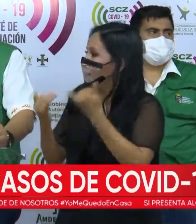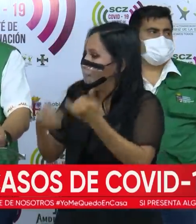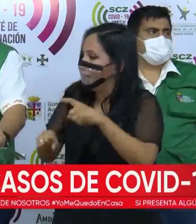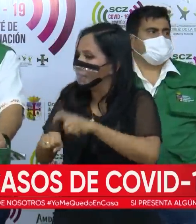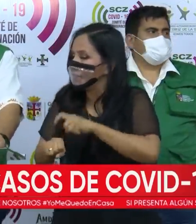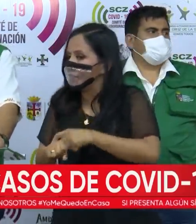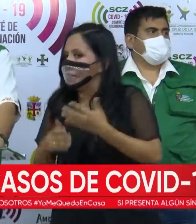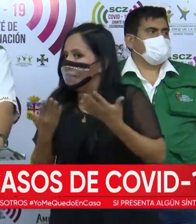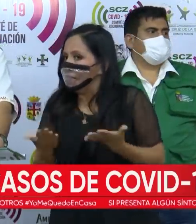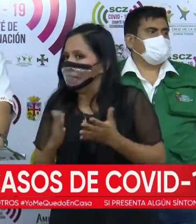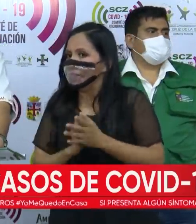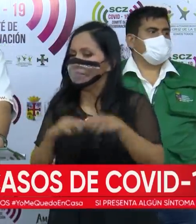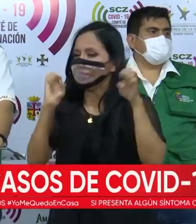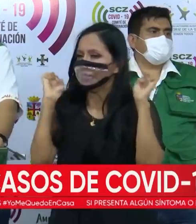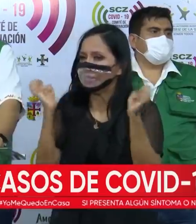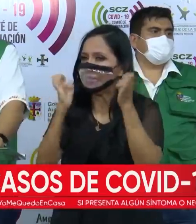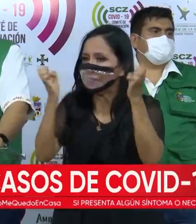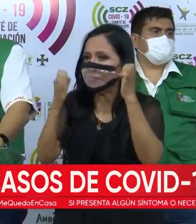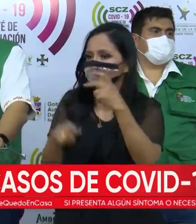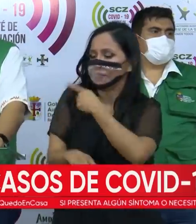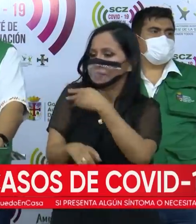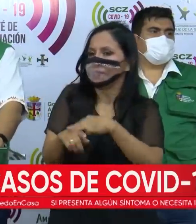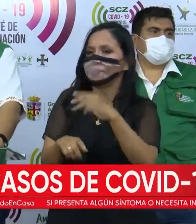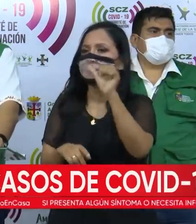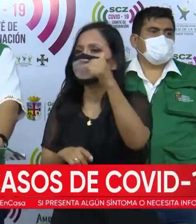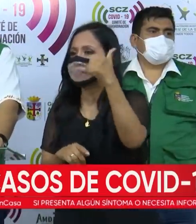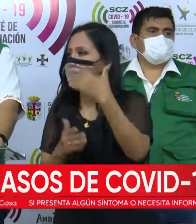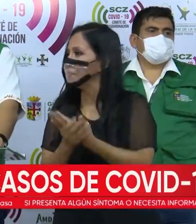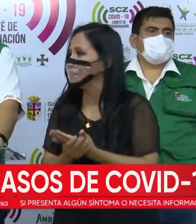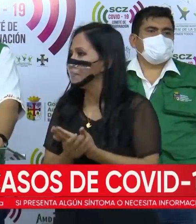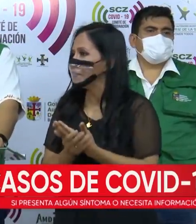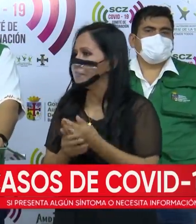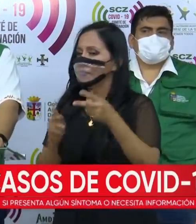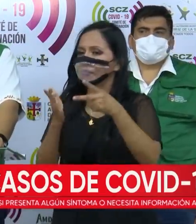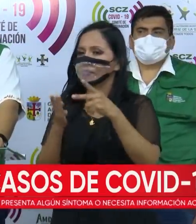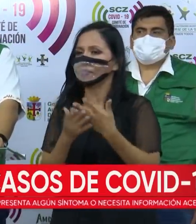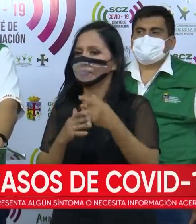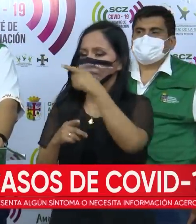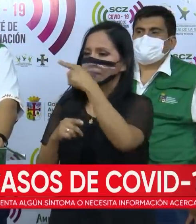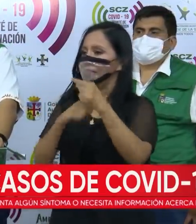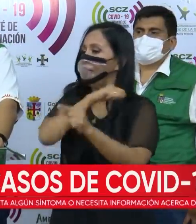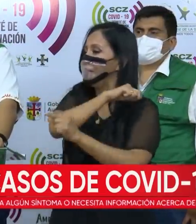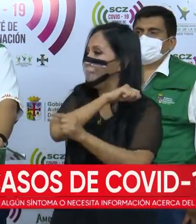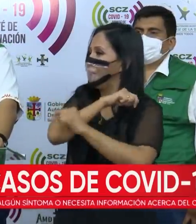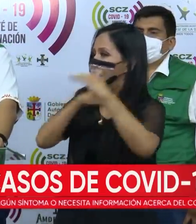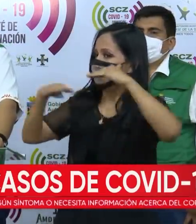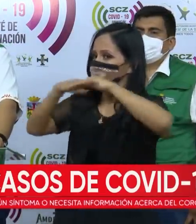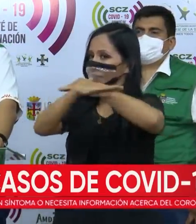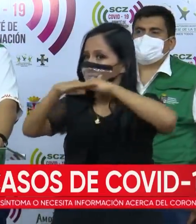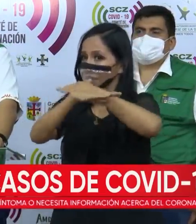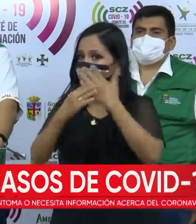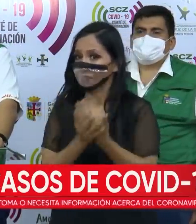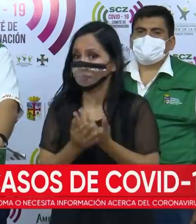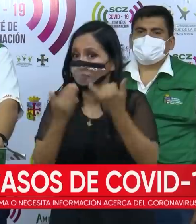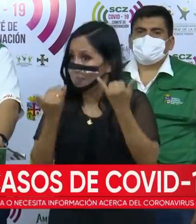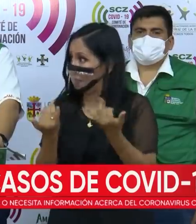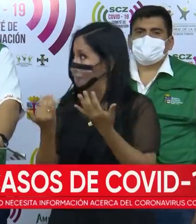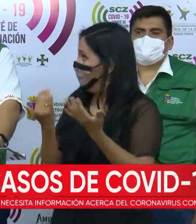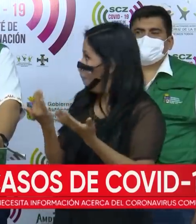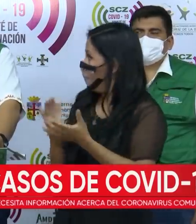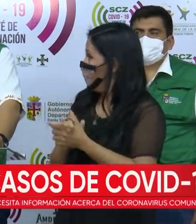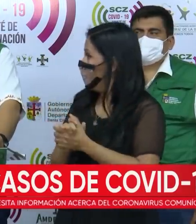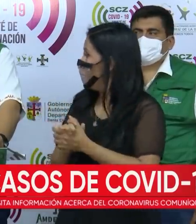estos momentos hay una emergencia, en kilómetro 10, en la doble vía a la guardia. En estos momentos,